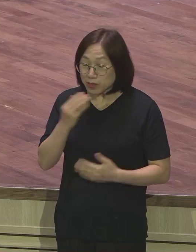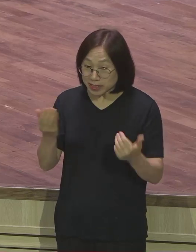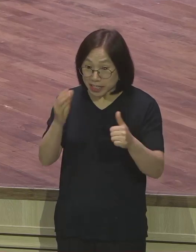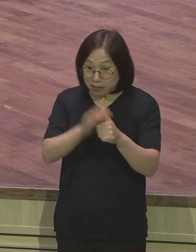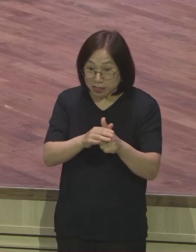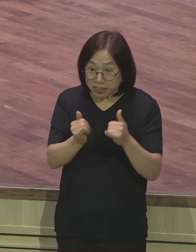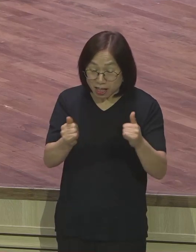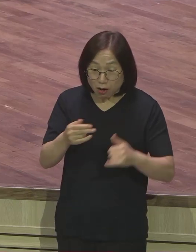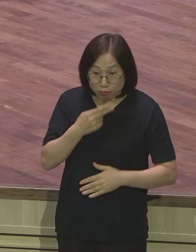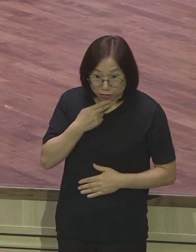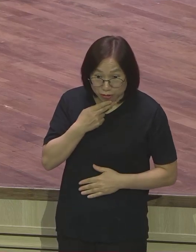걸까요?